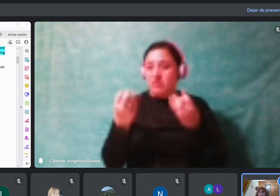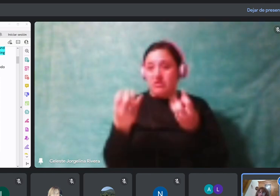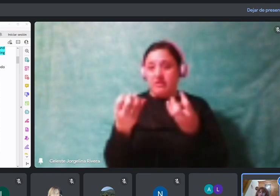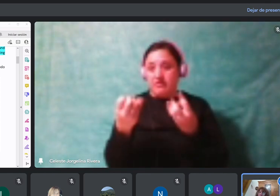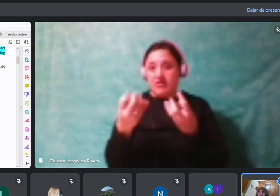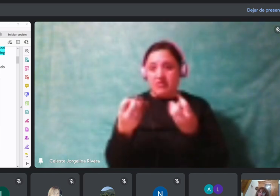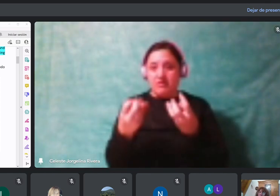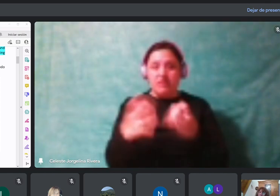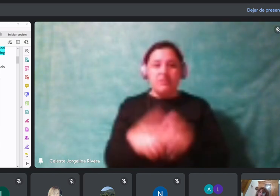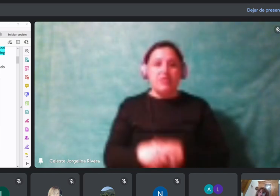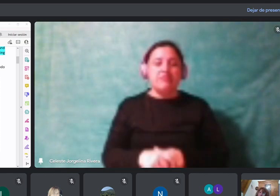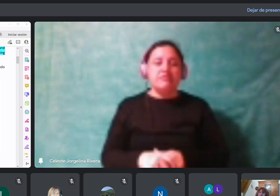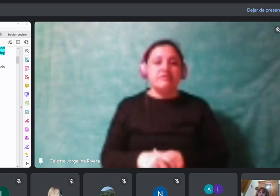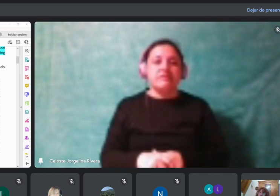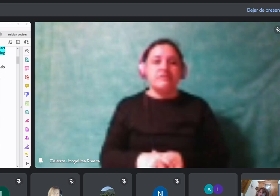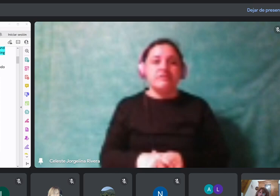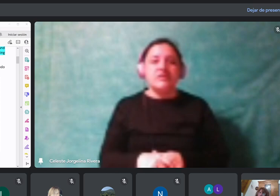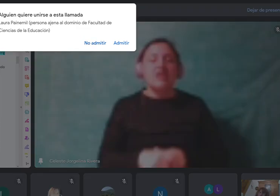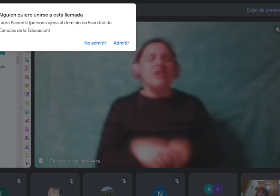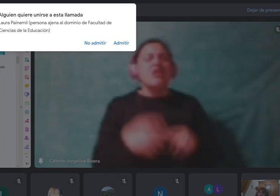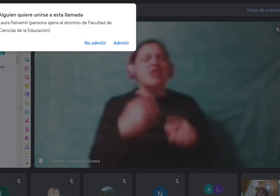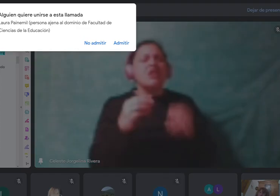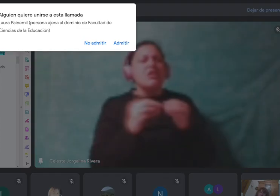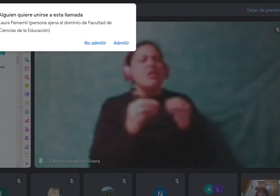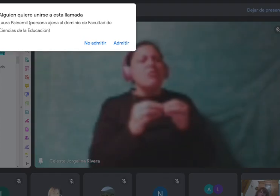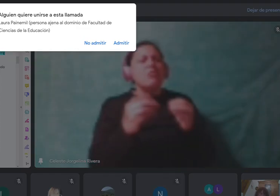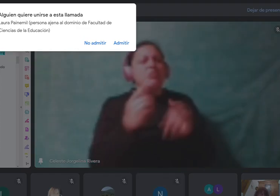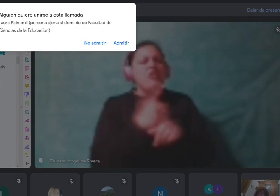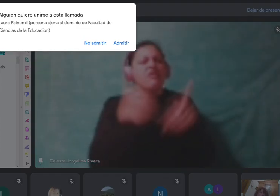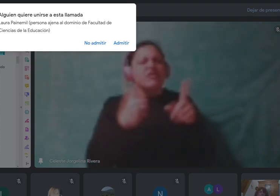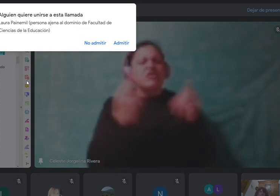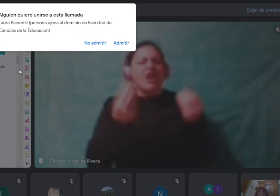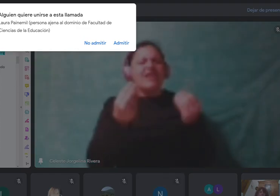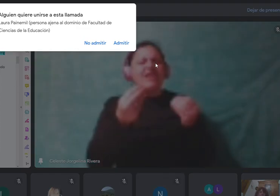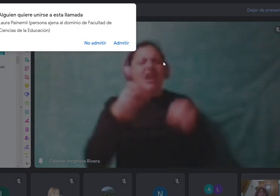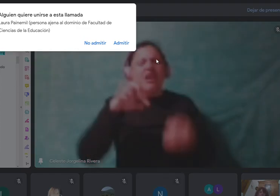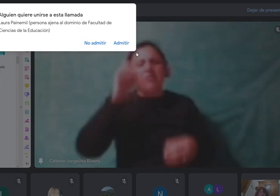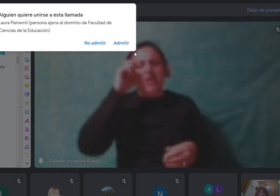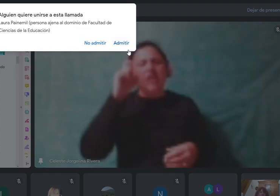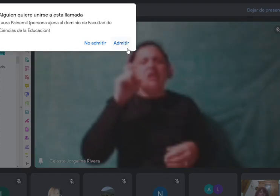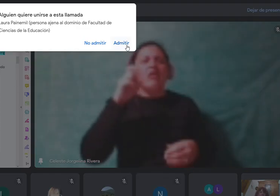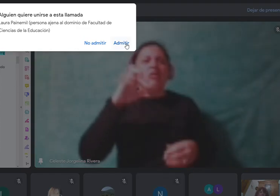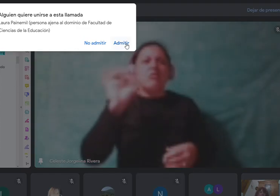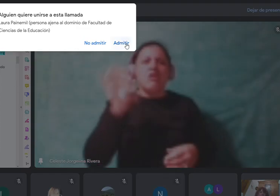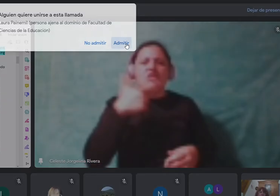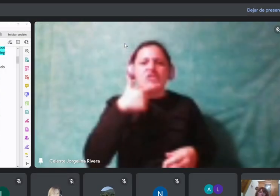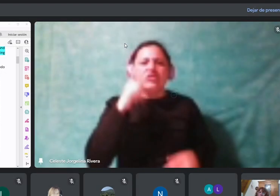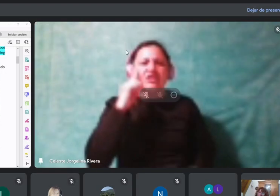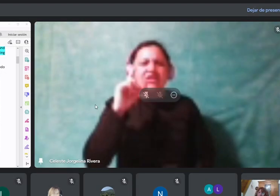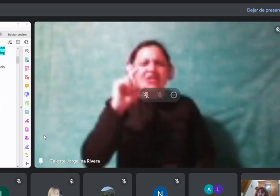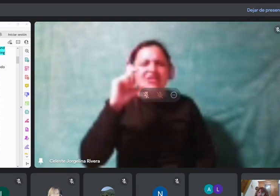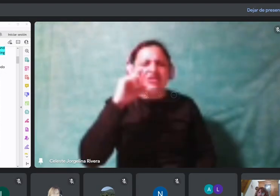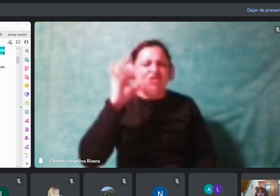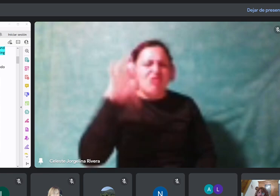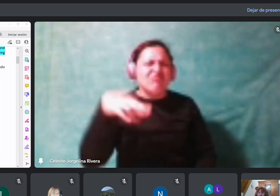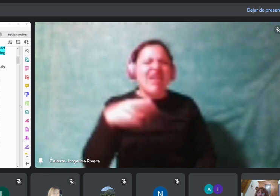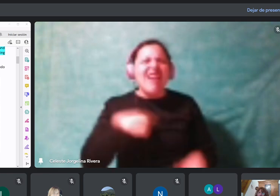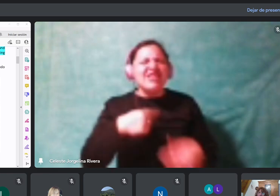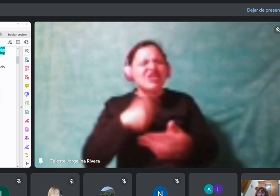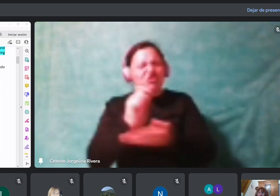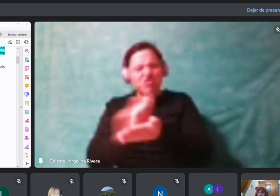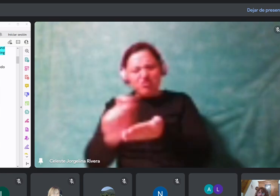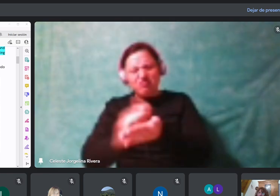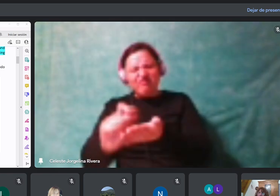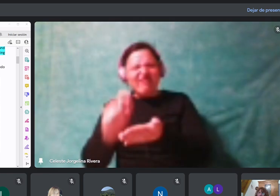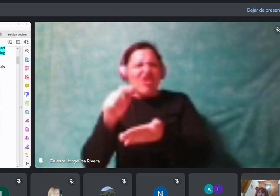Profesora, perdón. Esta preposición, o yo la he escrito mal, o a veces está con T a